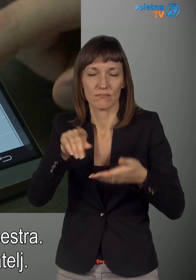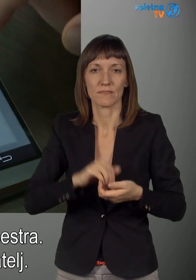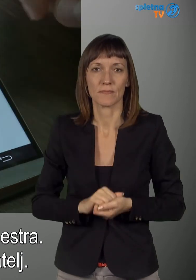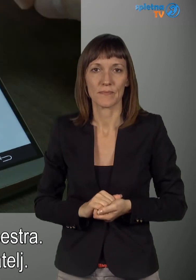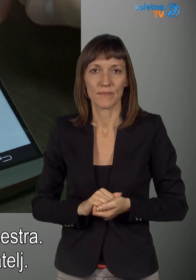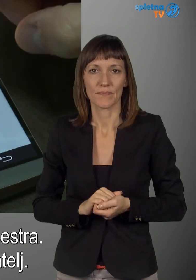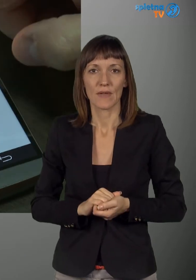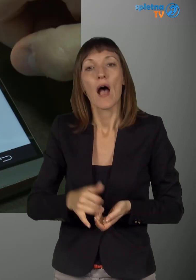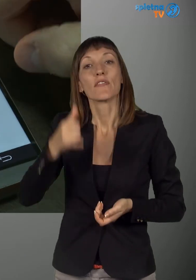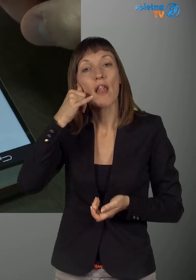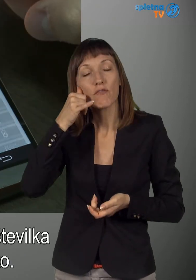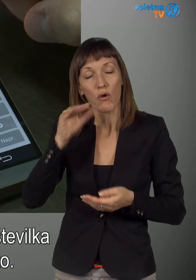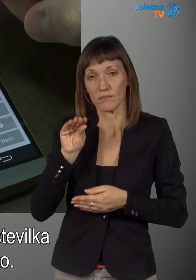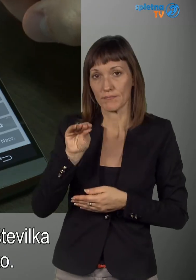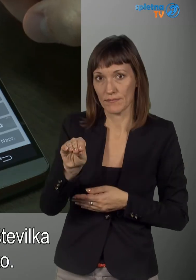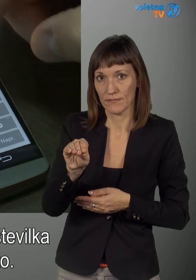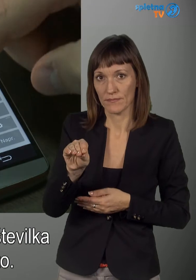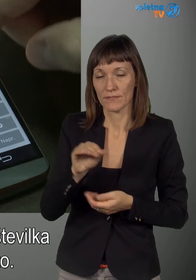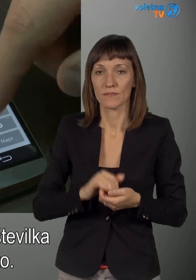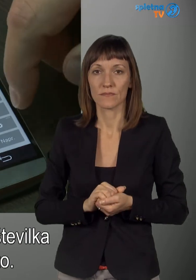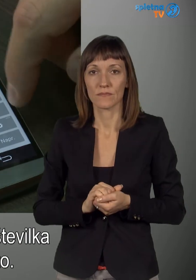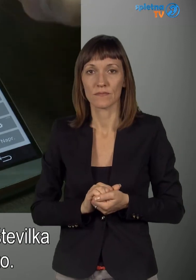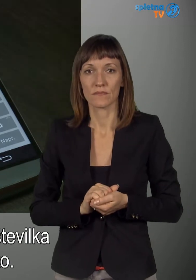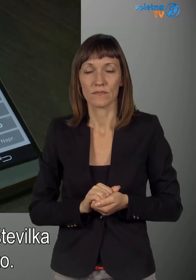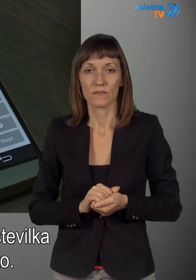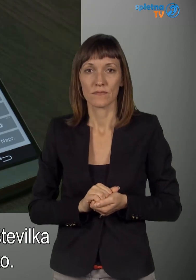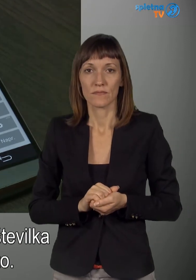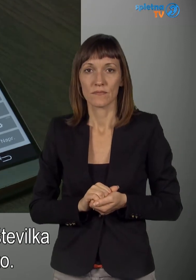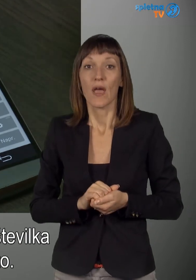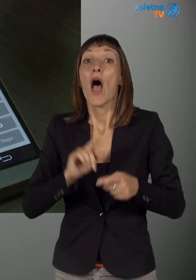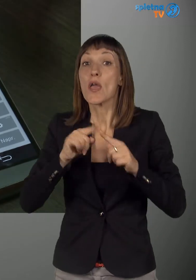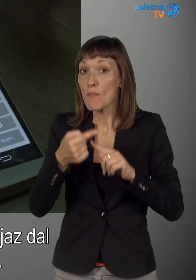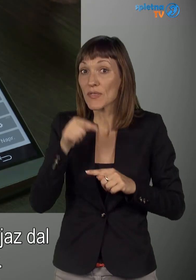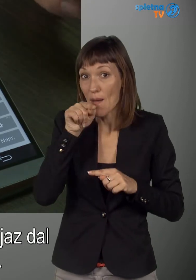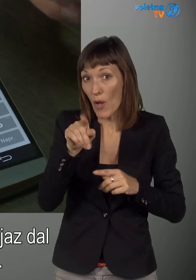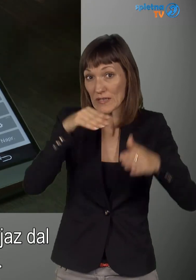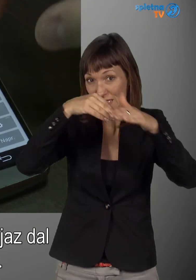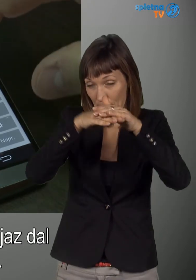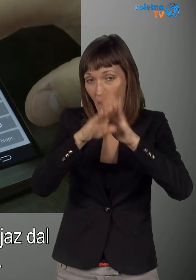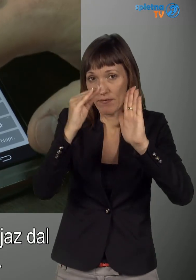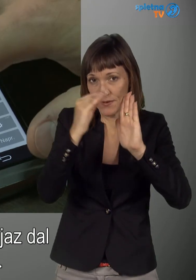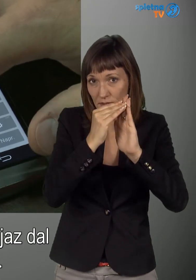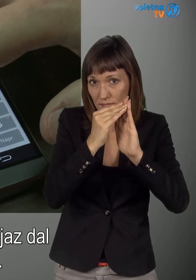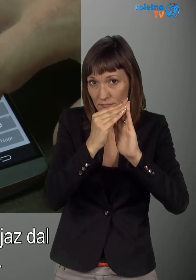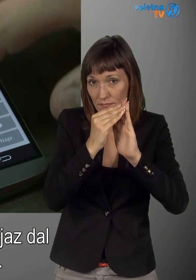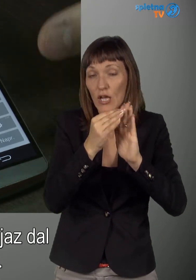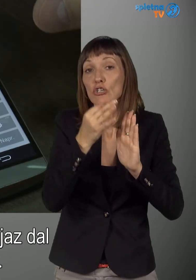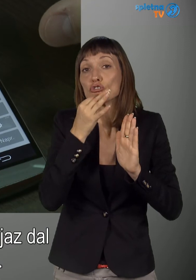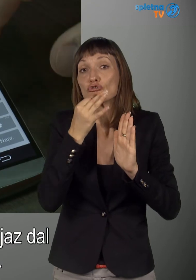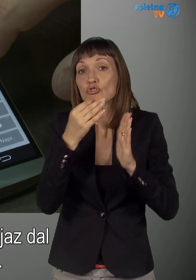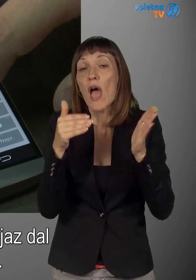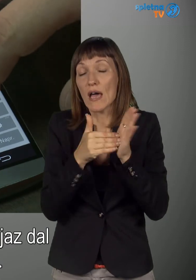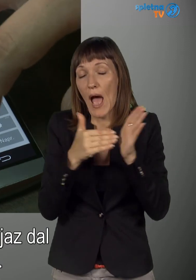prijatelj? Pa telefonska. Se doda noter in to je to. In ta uporabnik, pomestal kar svoj noter,